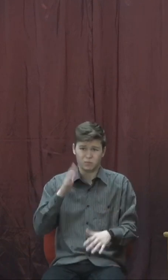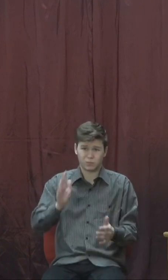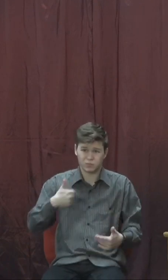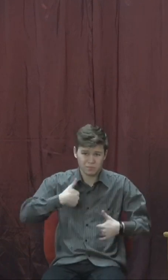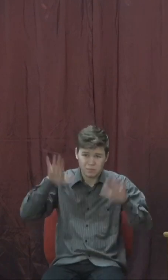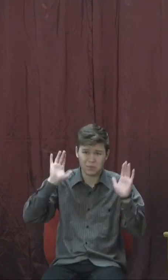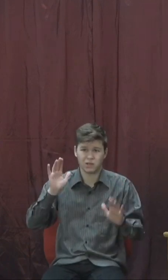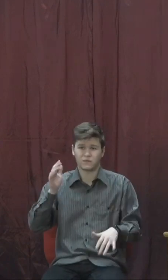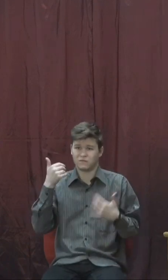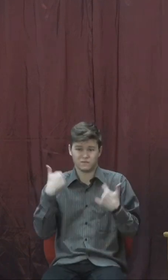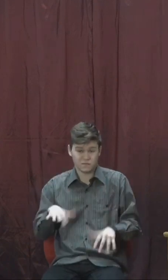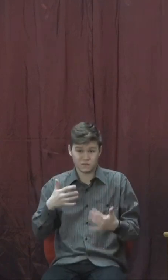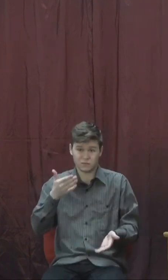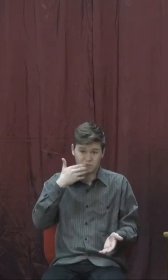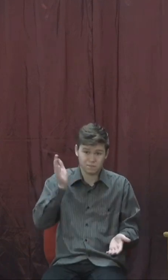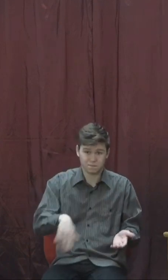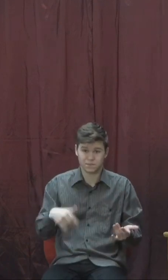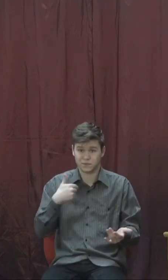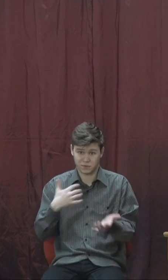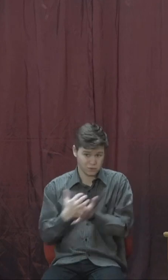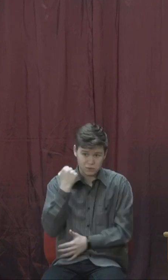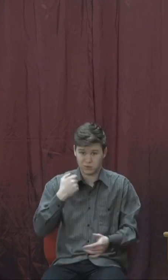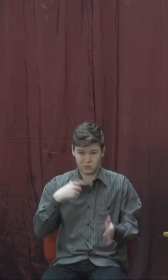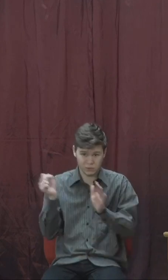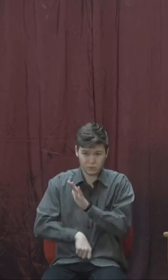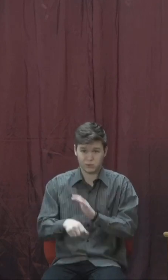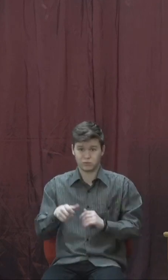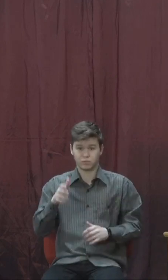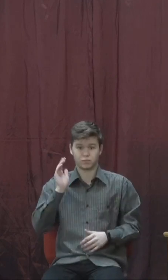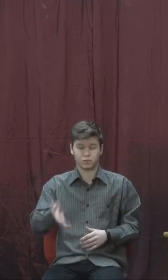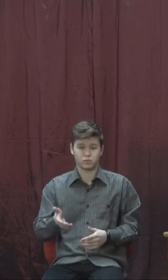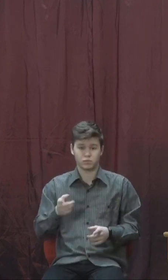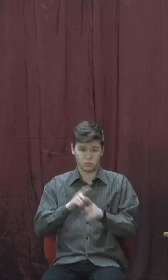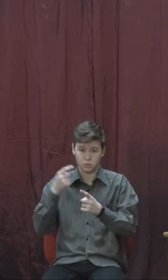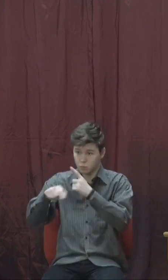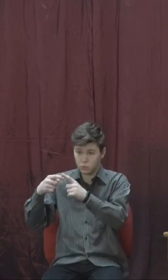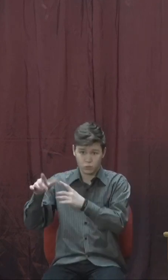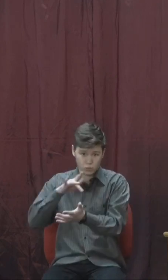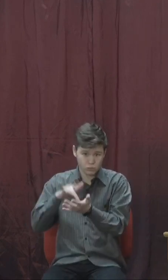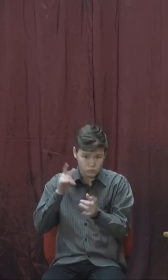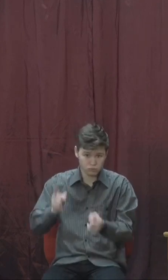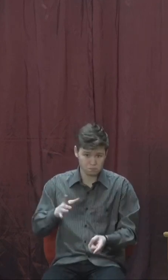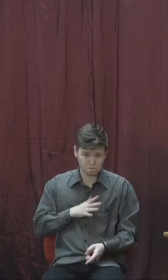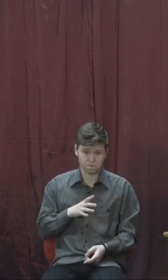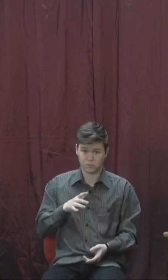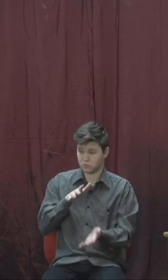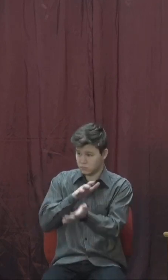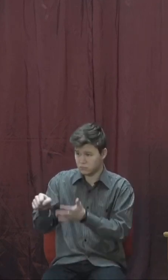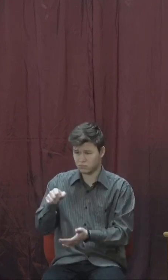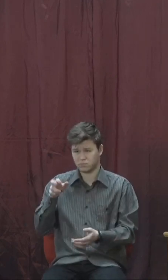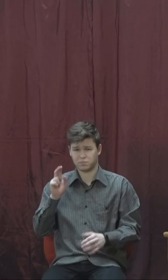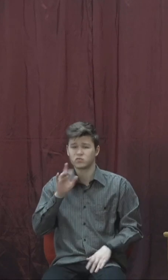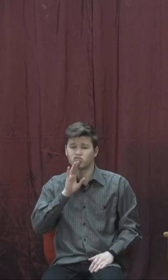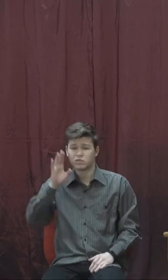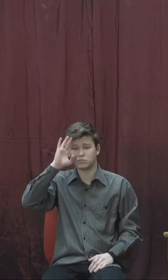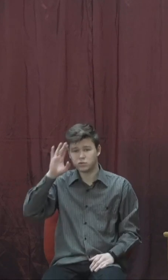Приходив сирійський цар, брав облогу, він захоплював місто. Чоловіків вбивав, жінок, дітей в неволю